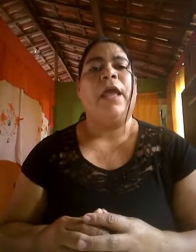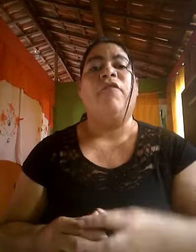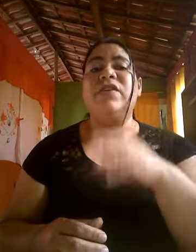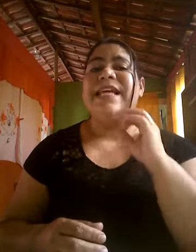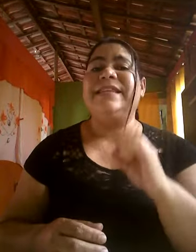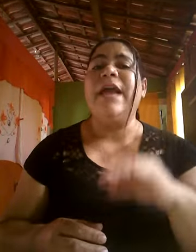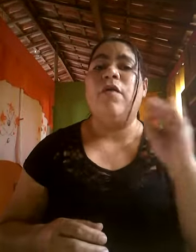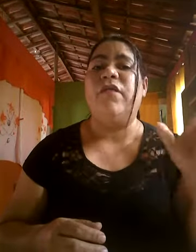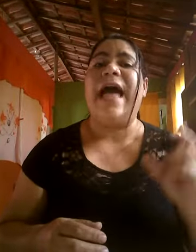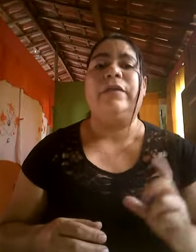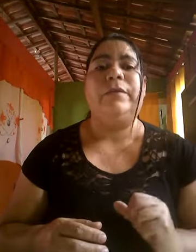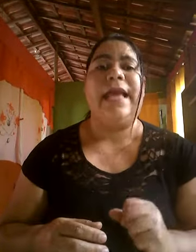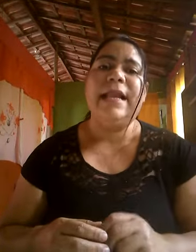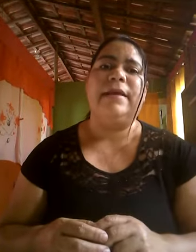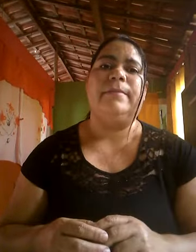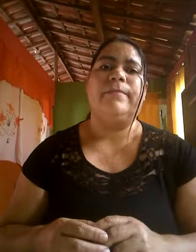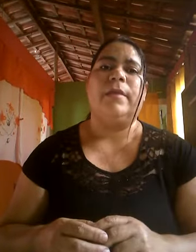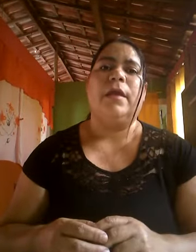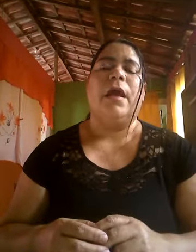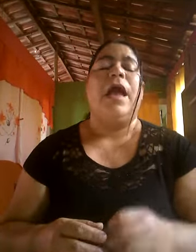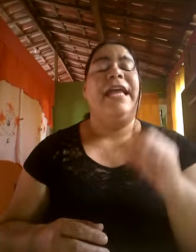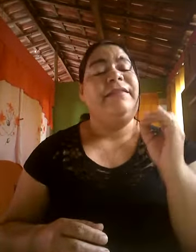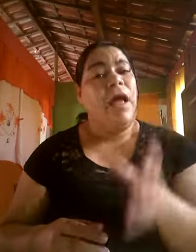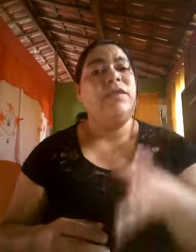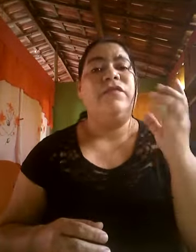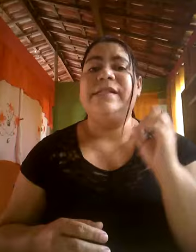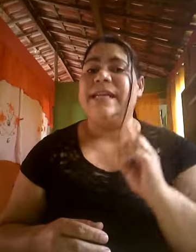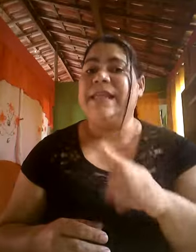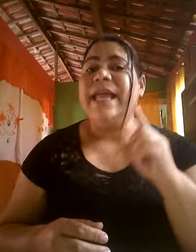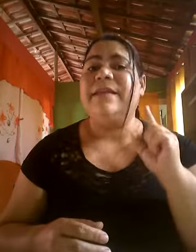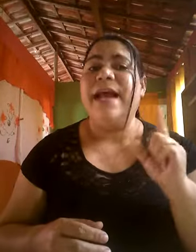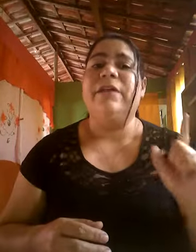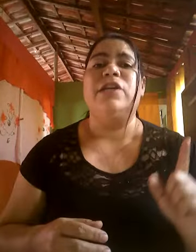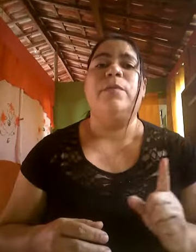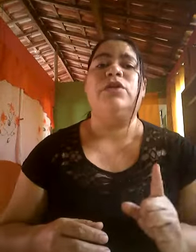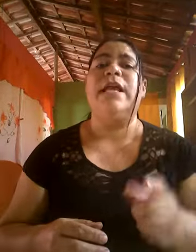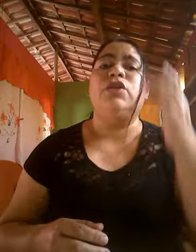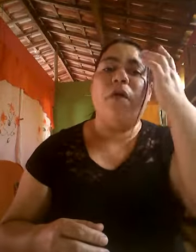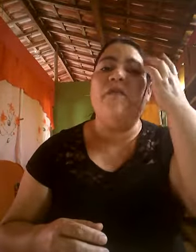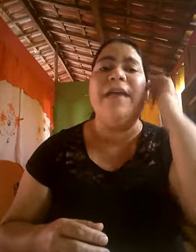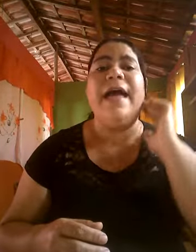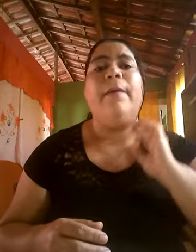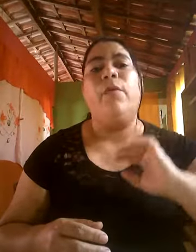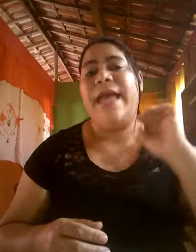Você tem confiado nele? Então, se você tem entregado nas mãos deles, confia, porque